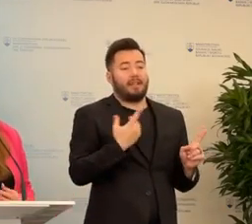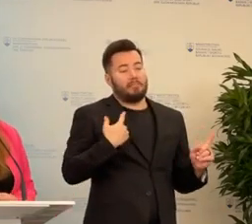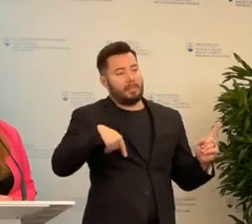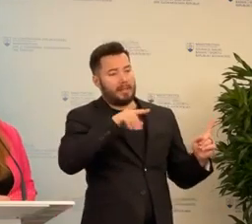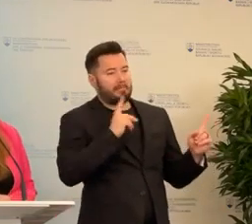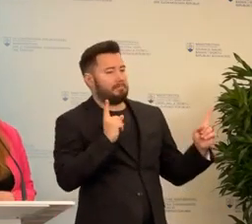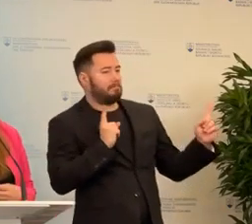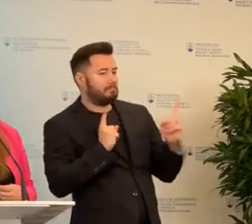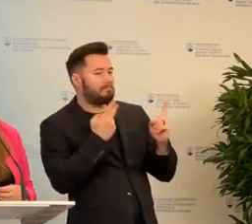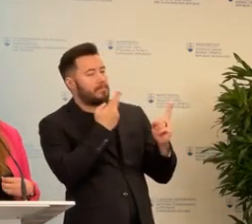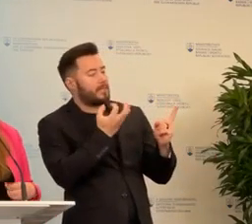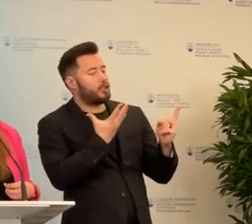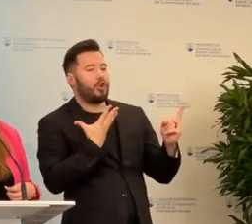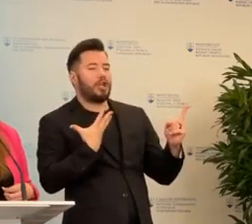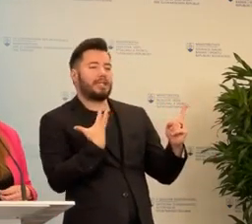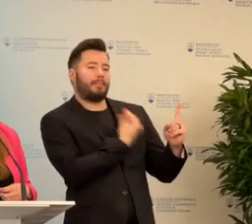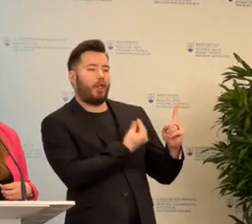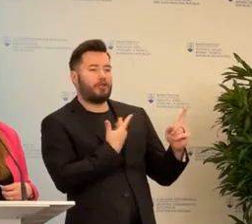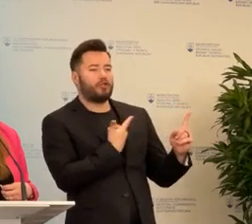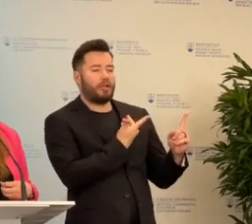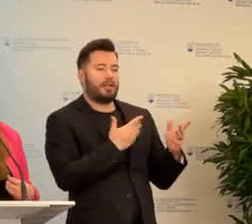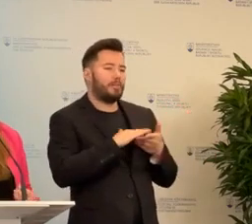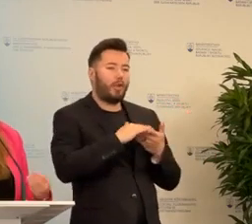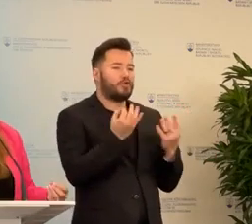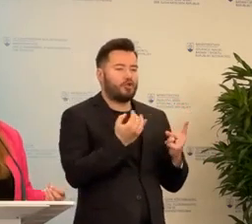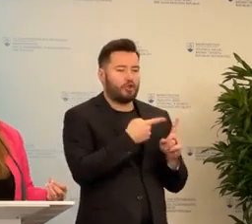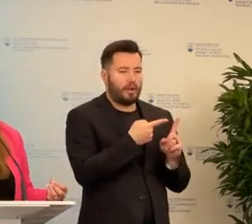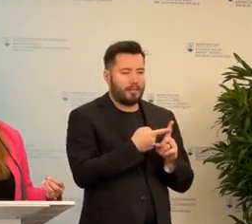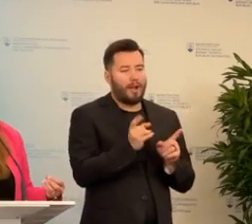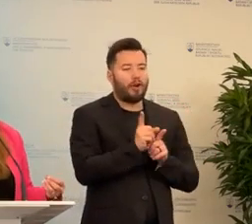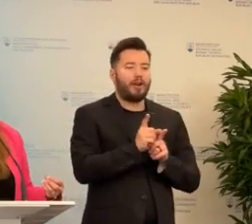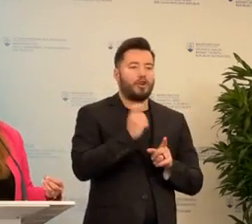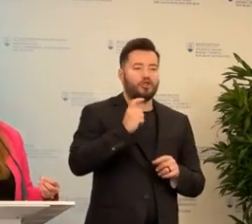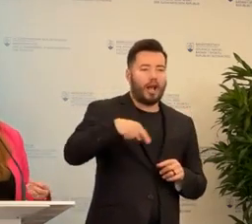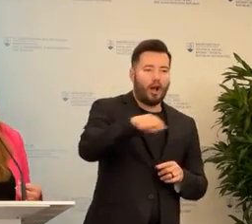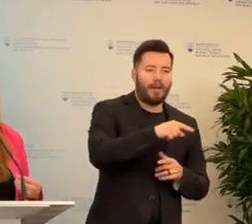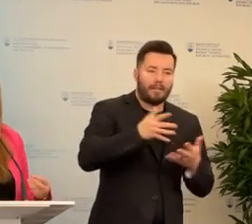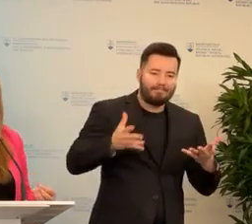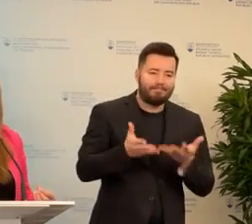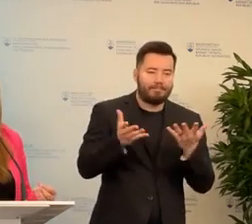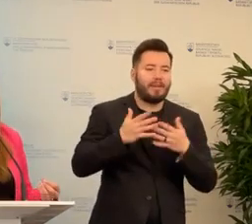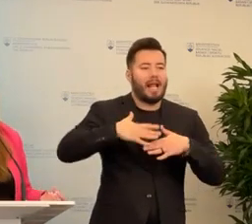spoločné. Potrebujeme veľmi tú solidárnosť a empatiu v školách vlastne našich žiakov.